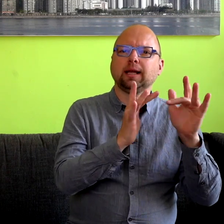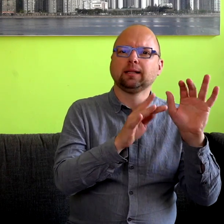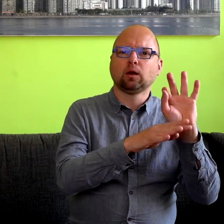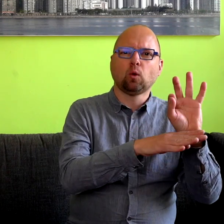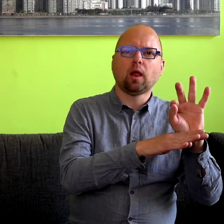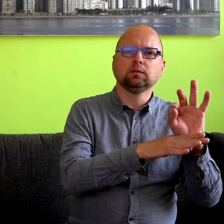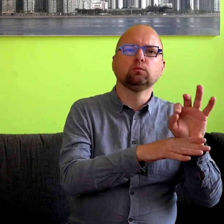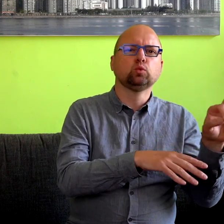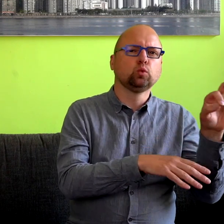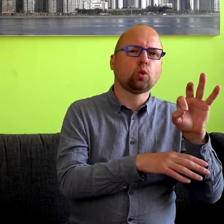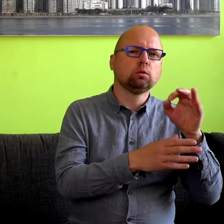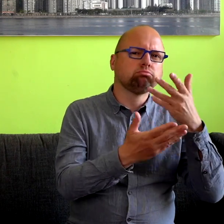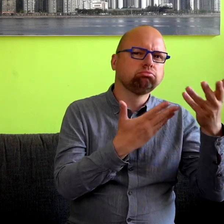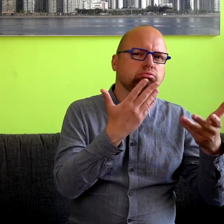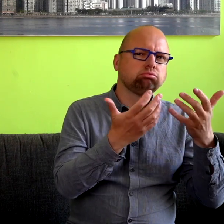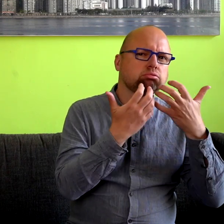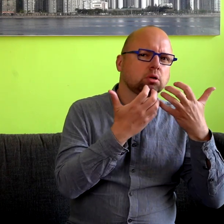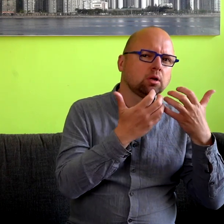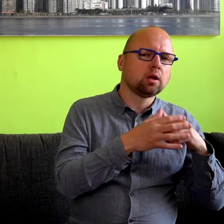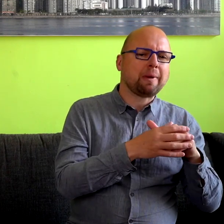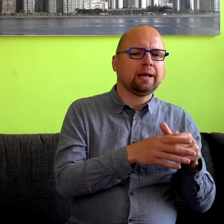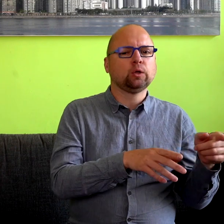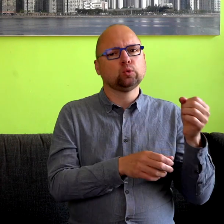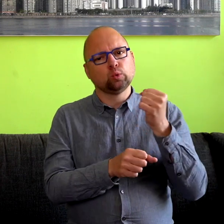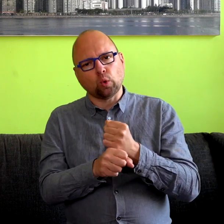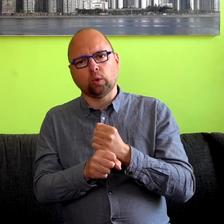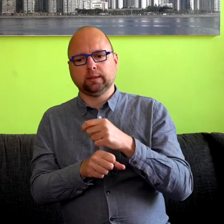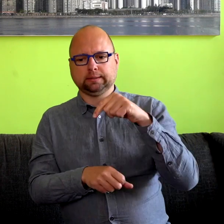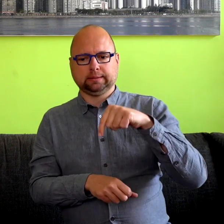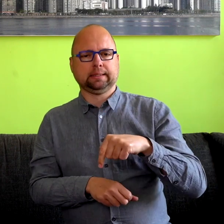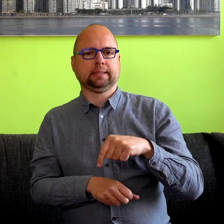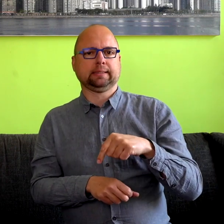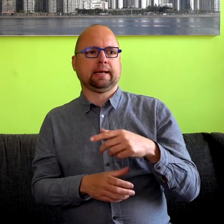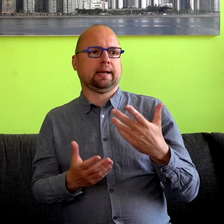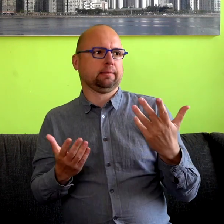terug, maar ik wil toch vast hier een sleuteltje van dit